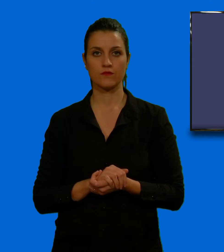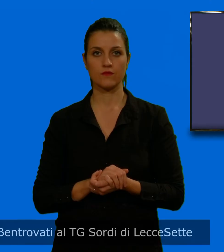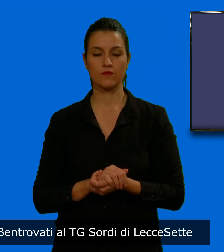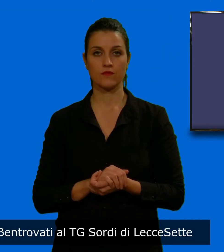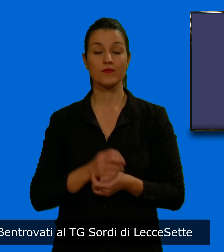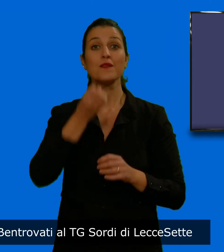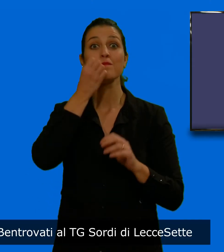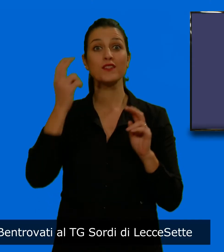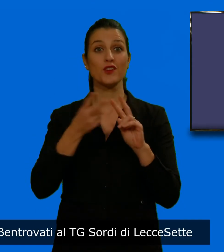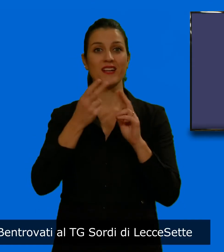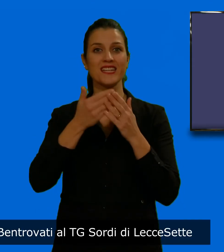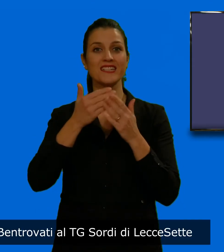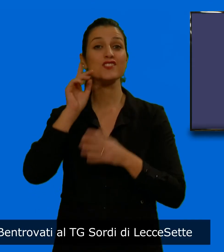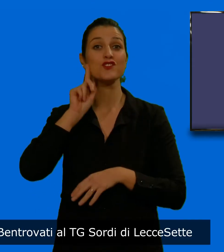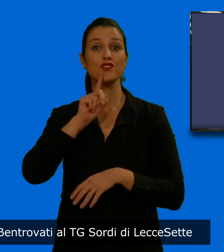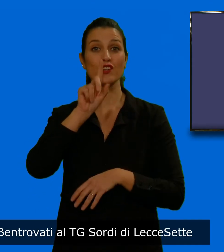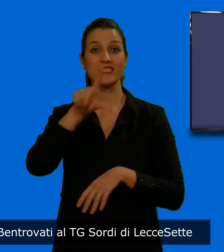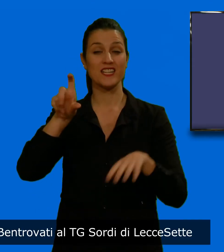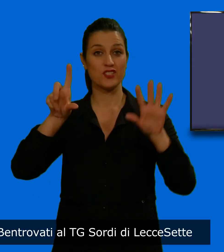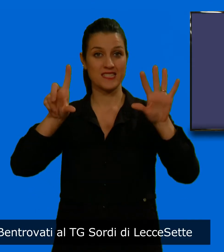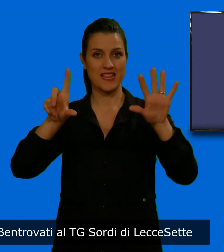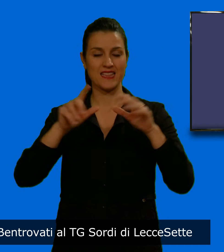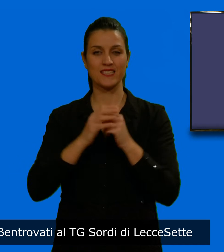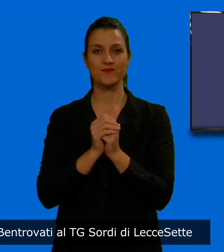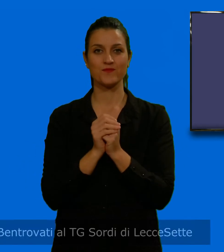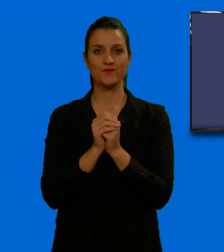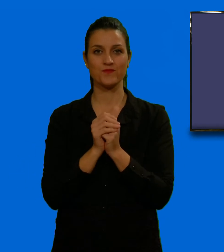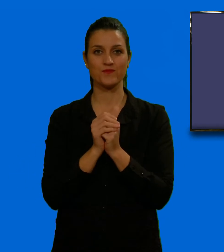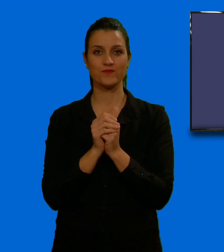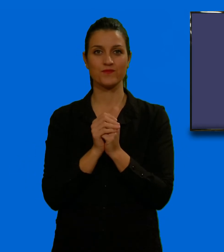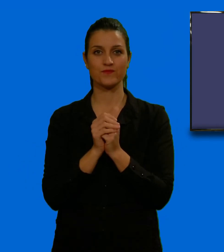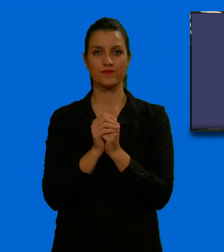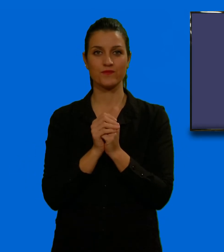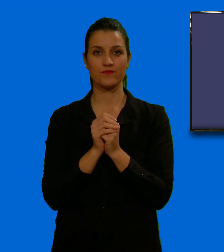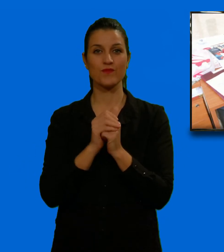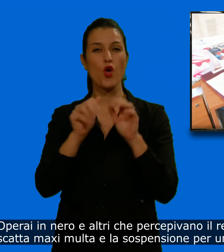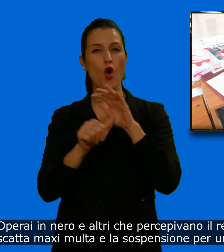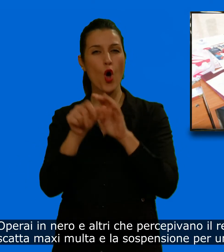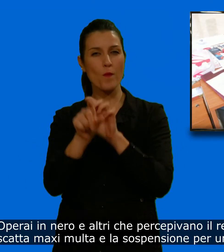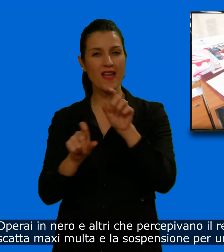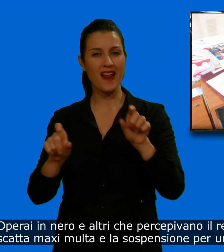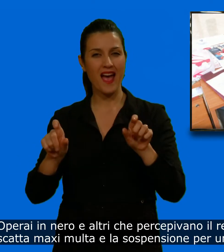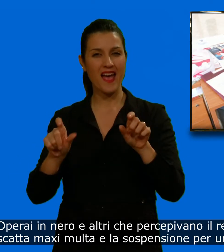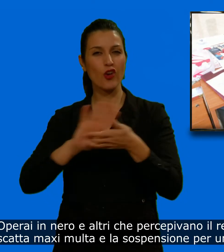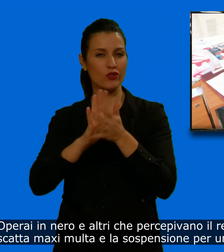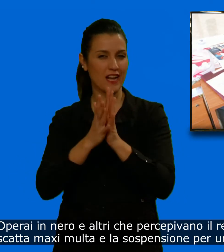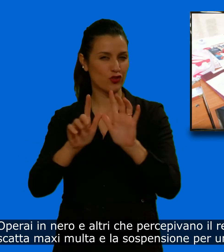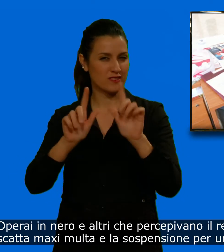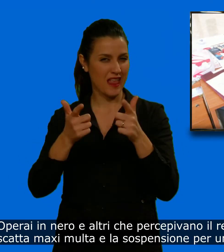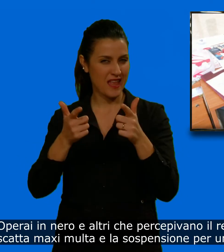Ben trovati al Tg Sordi di Lecce 7, operai in nero e altri che percepivano